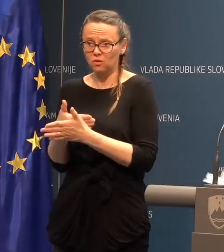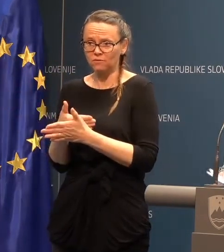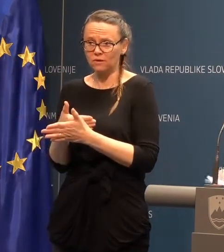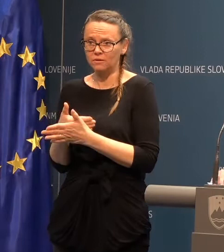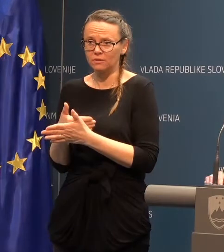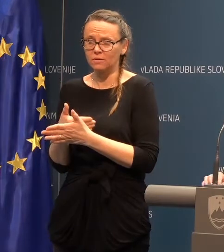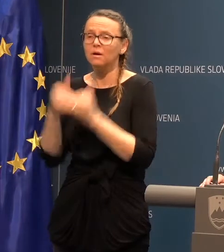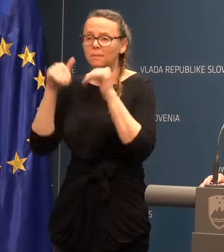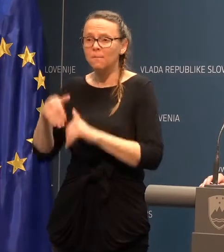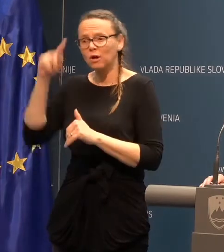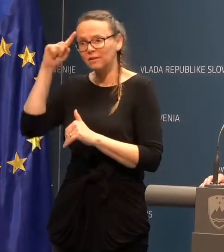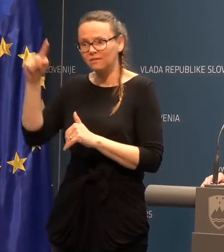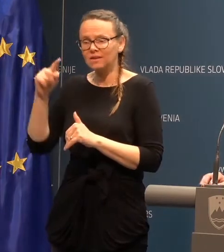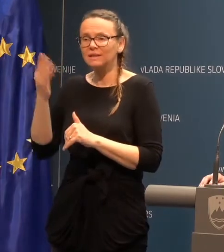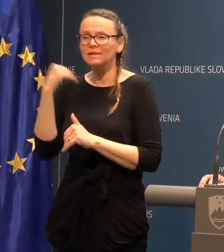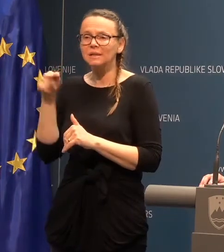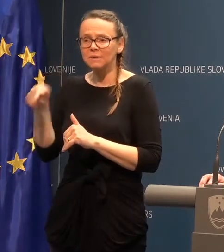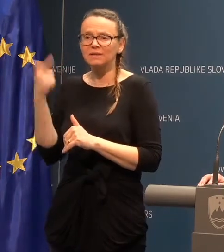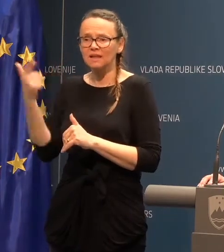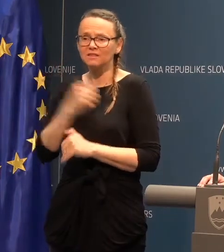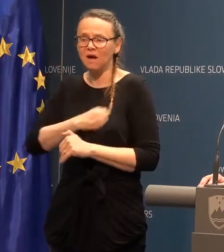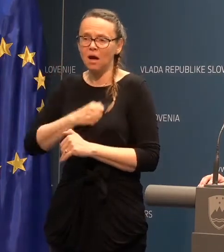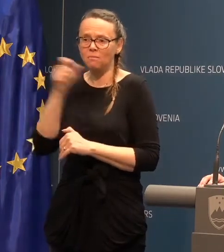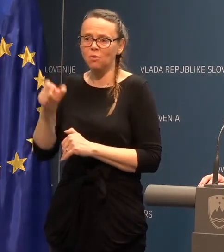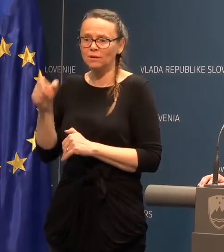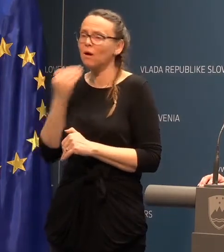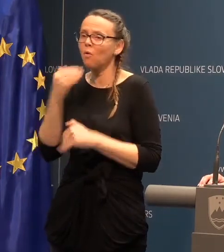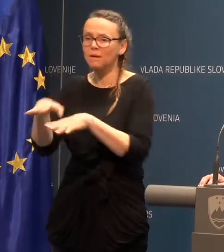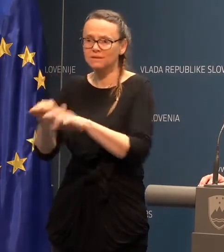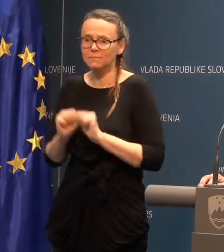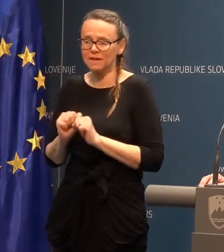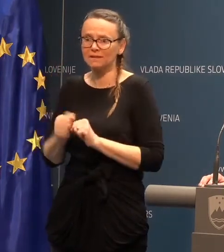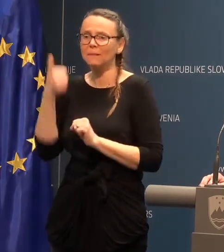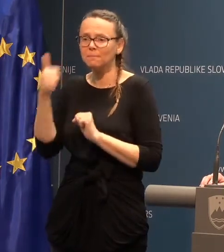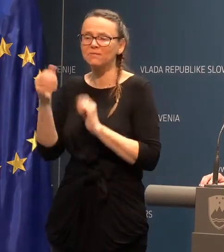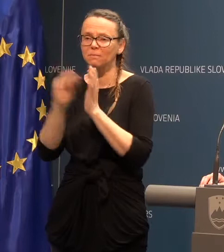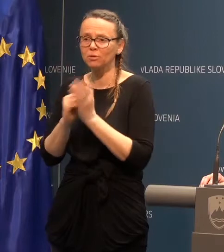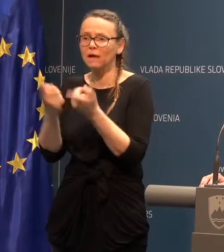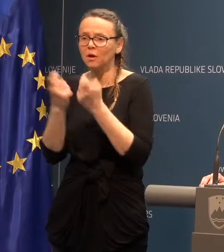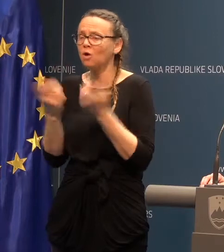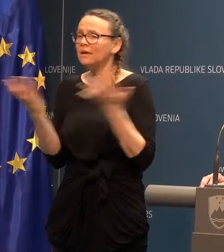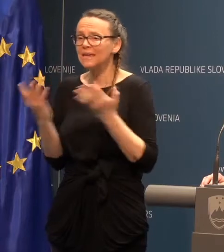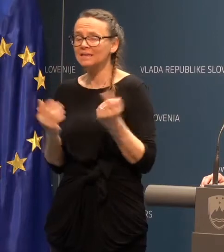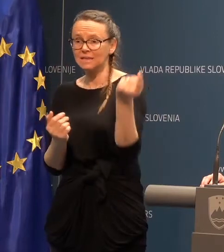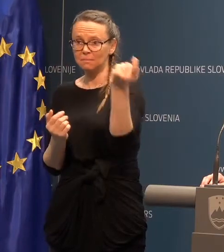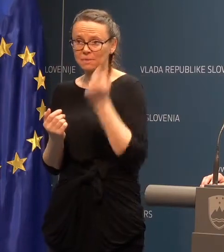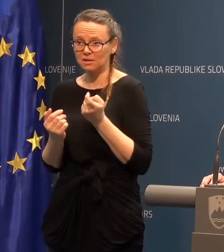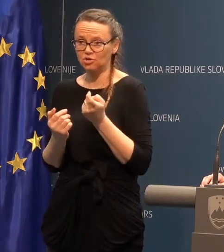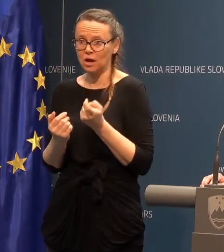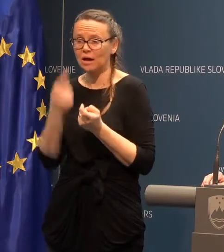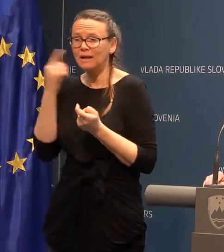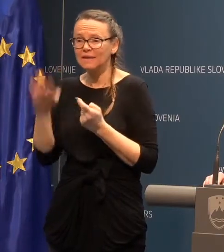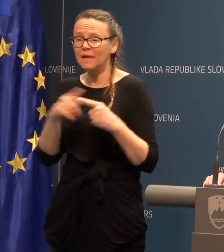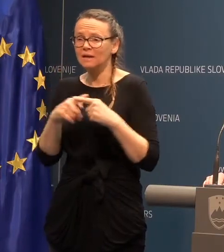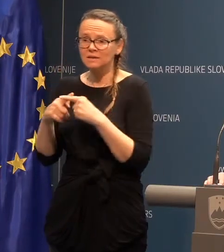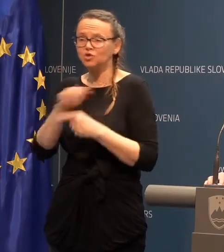Torej, morate vedeti, da se bila ta bolnika šele sprejeta in da prvi podatek, odkot sta prišla, glede na rizičnost.